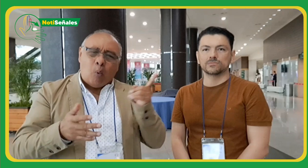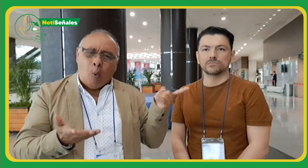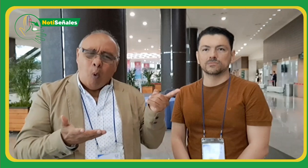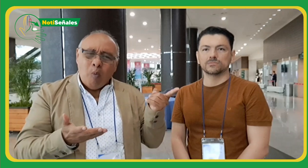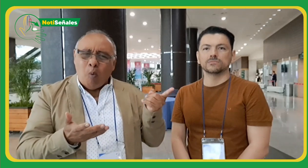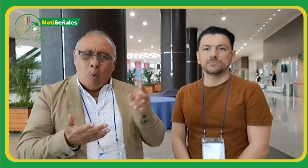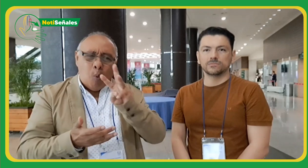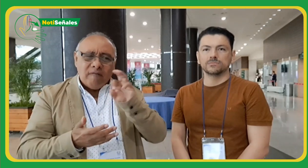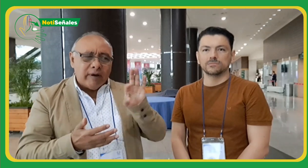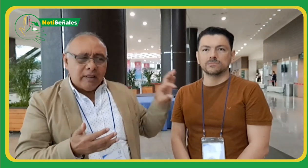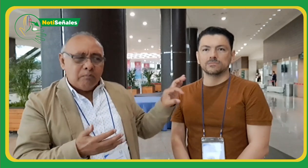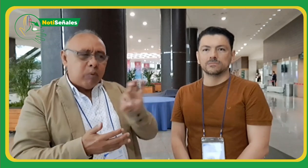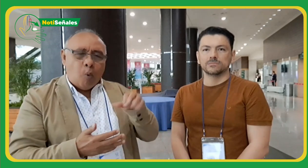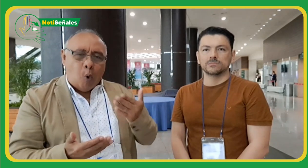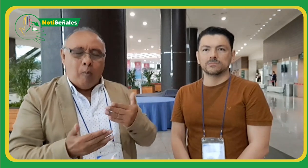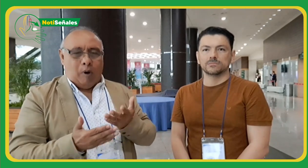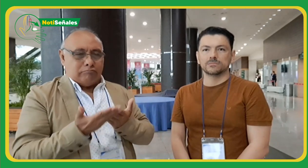qué la WFD lo seleccionó. Cuéntanos.